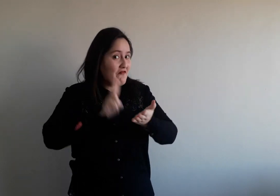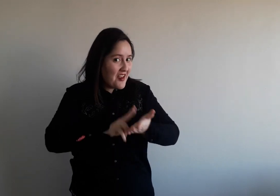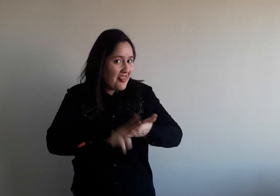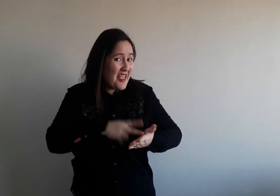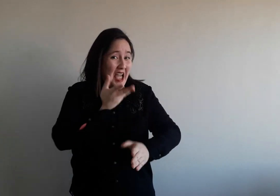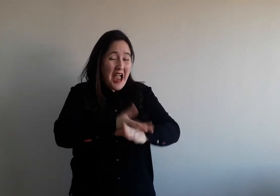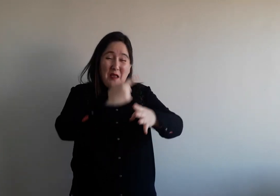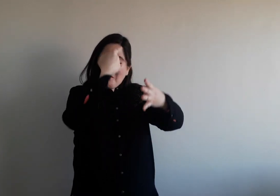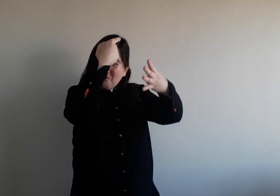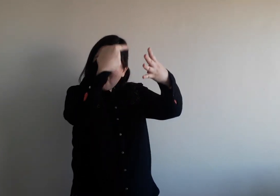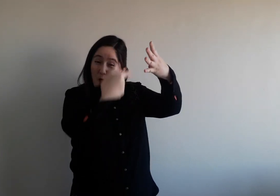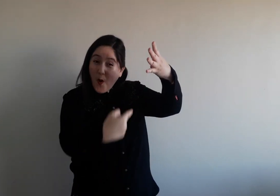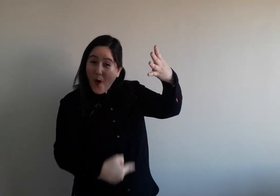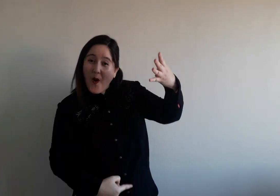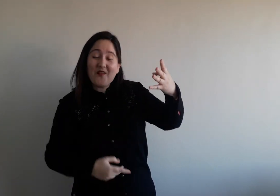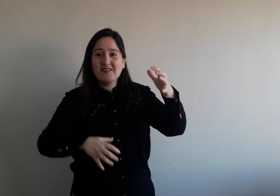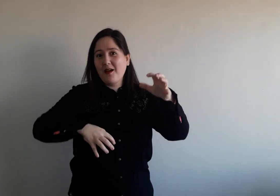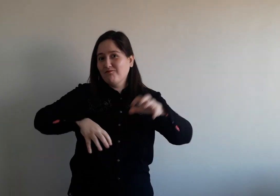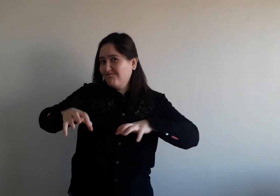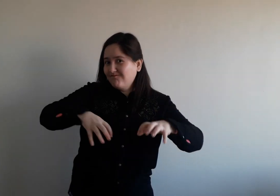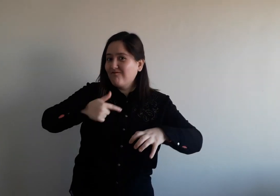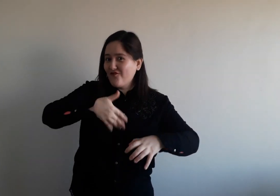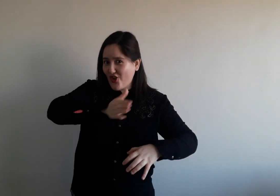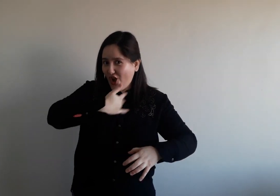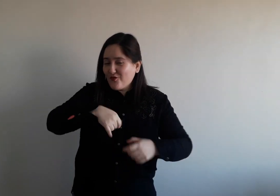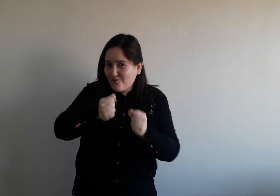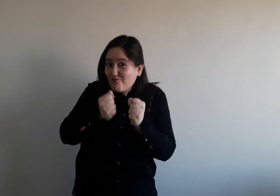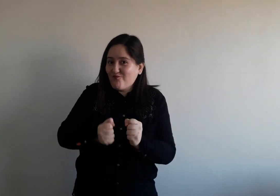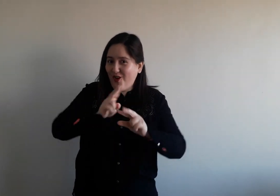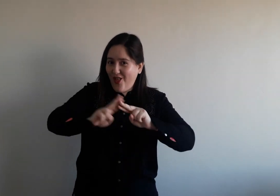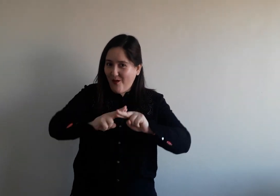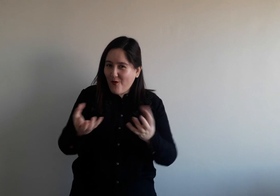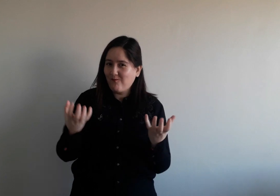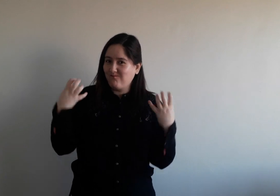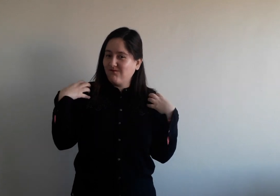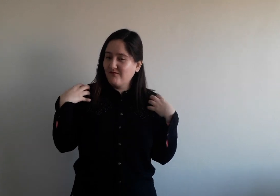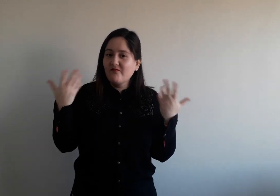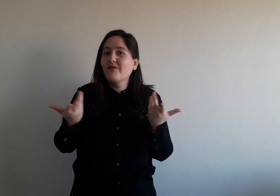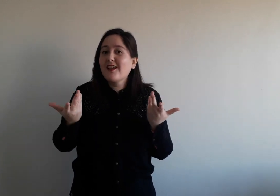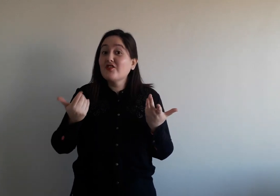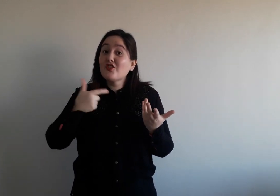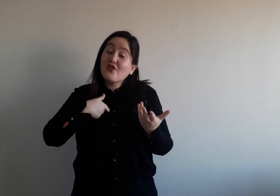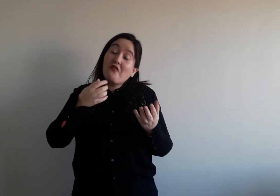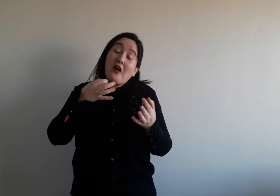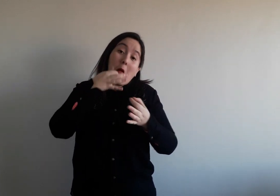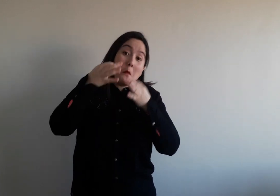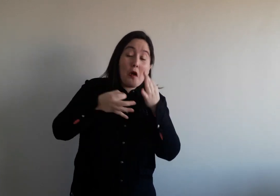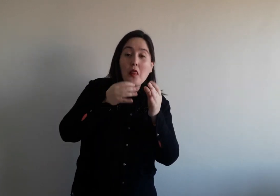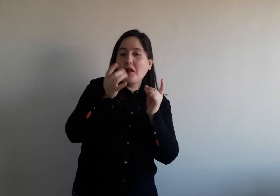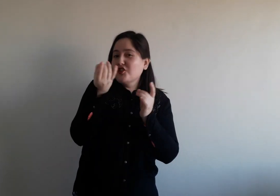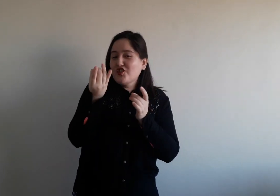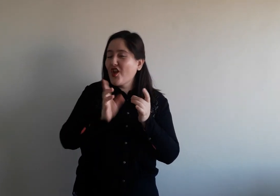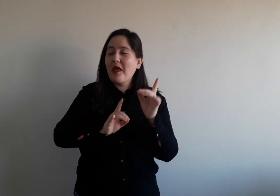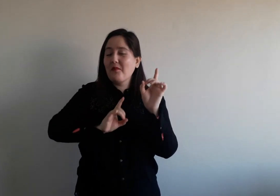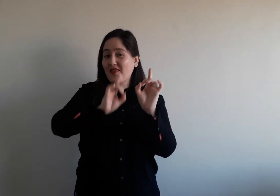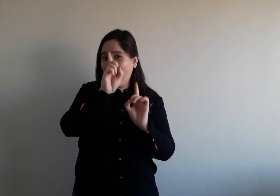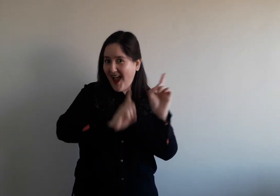a cuidar el medioambiente? La verdad es que hay muchas acciones que nosotros podemos hacer. Yo ahora solamente les voy a comentar